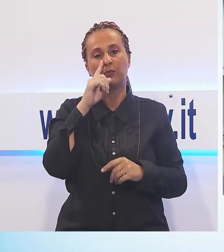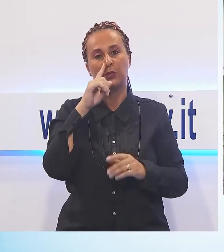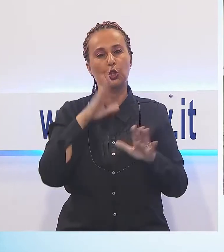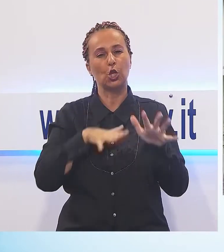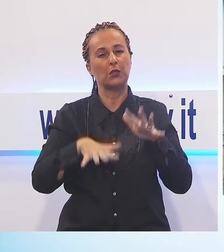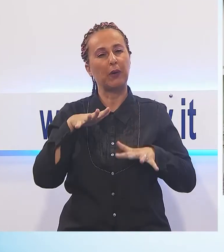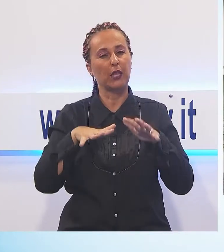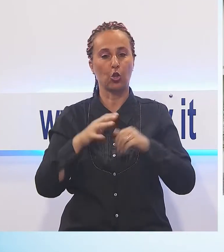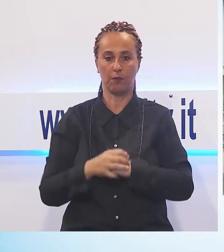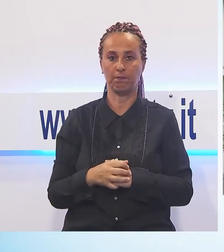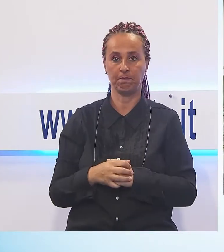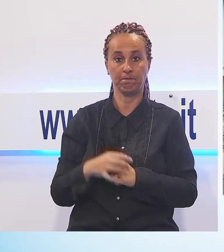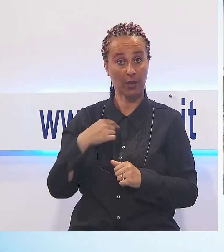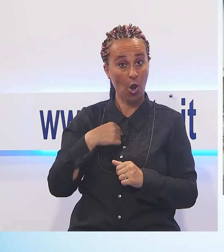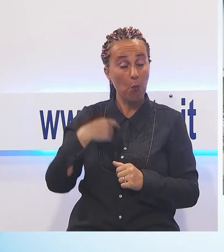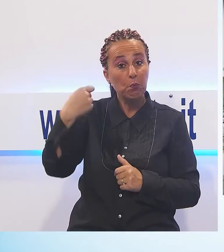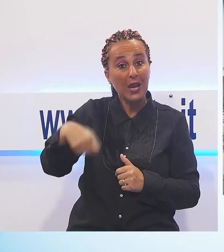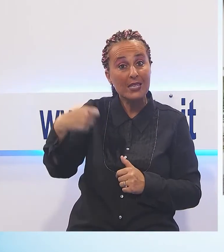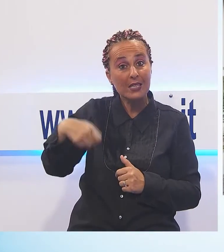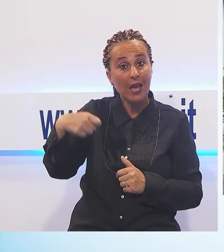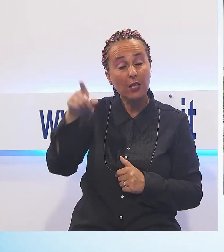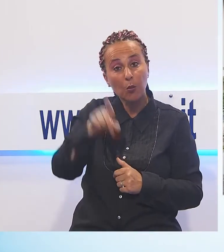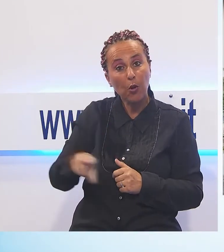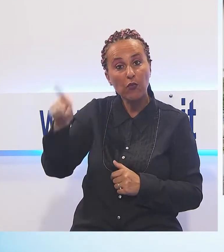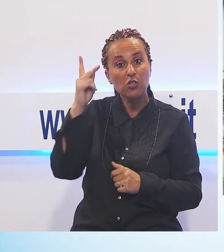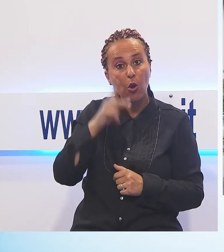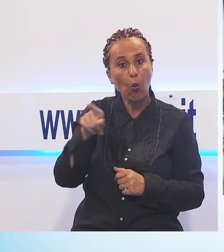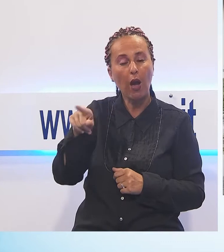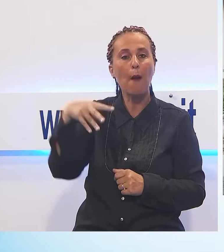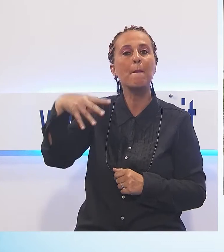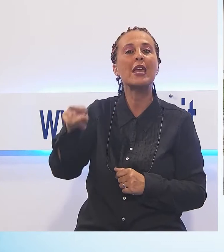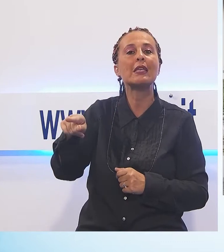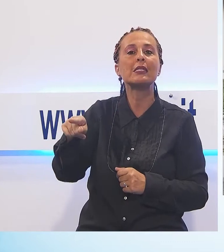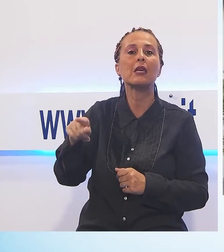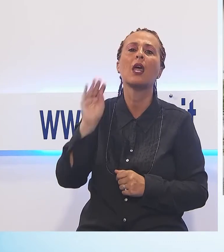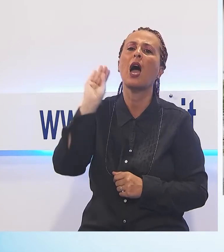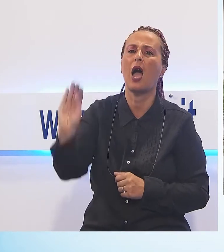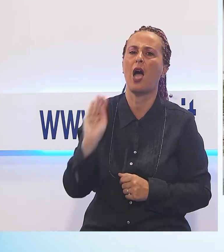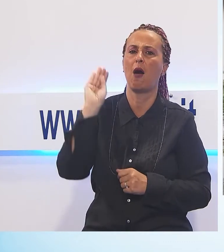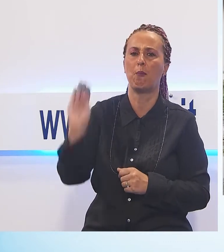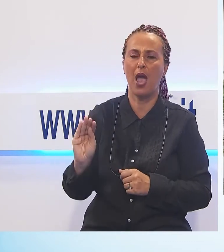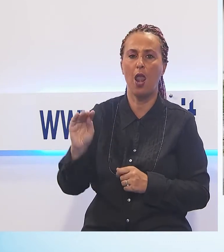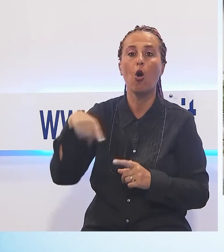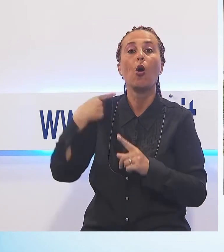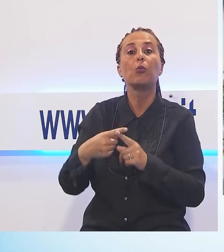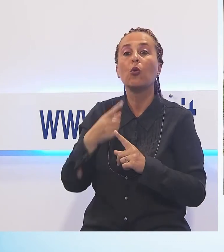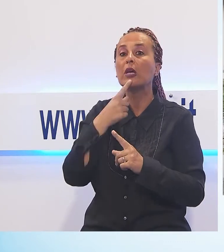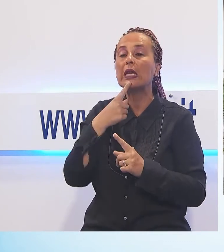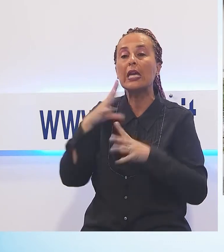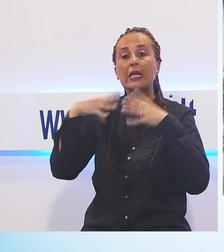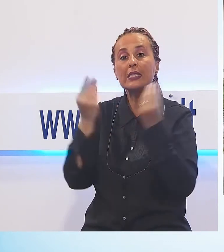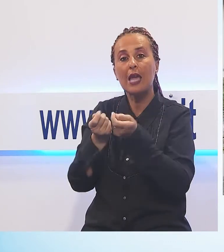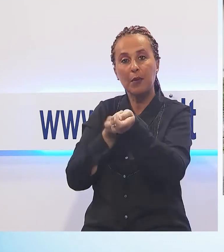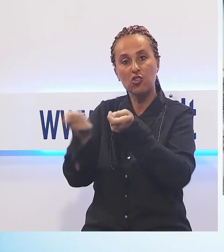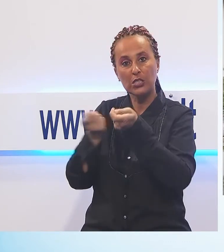un appello al presidente della provincia di Lucca e naturalmente ai suoi componenti che dirigono la provincia di Lucca